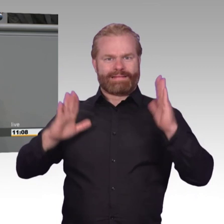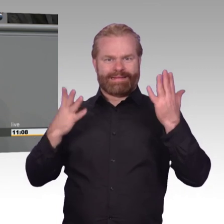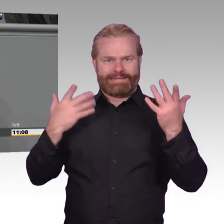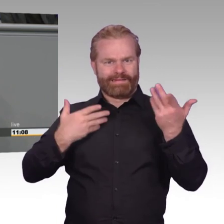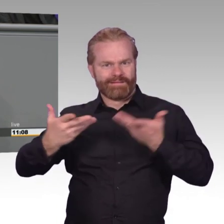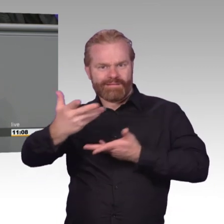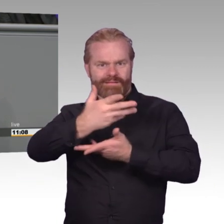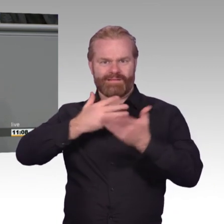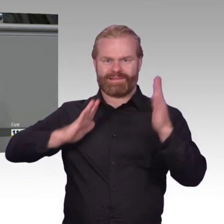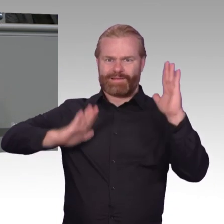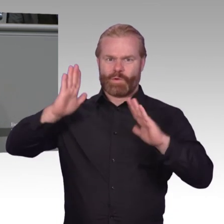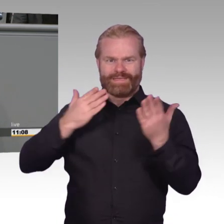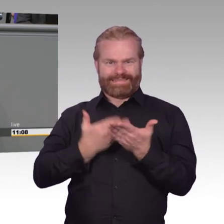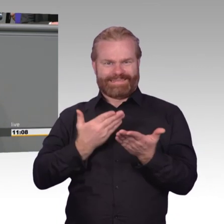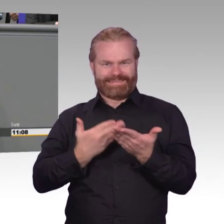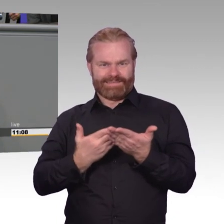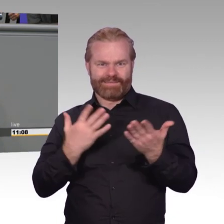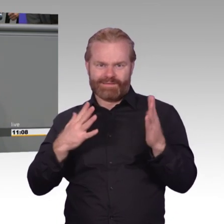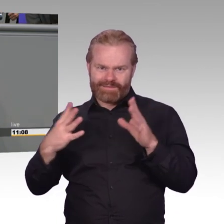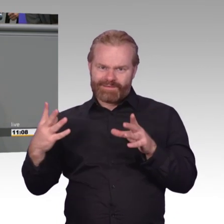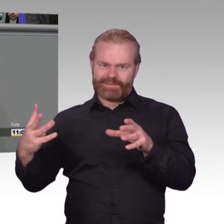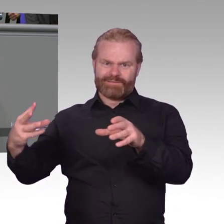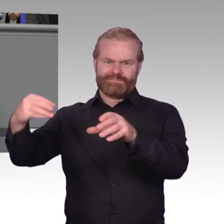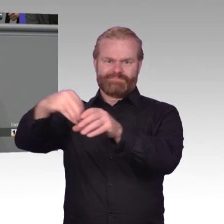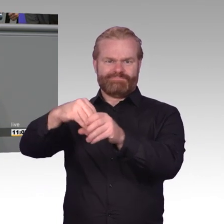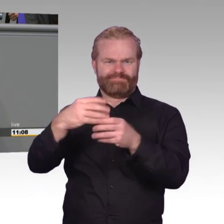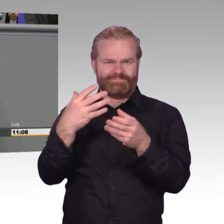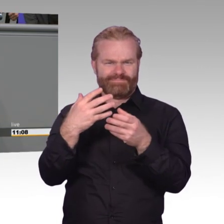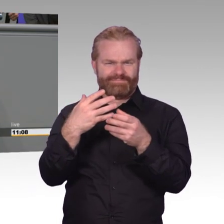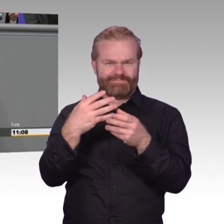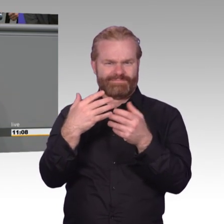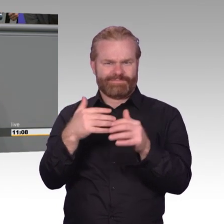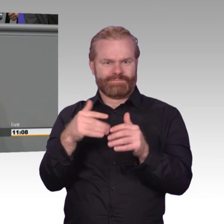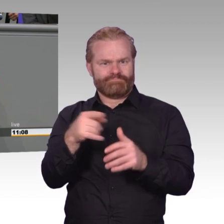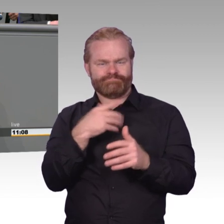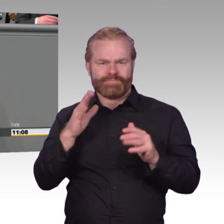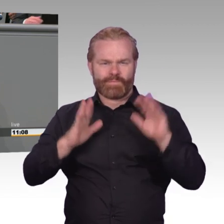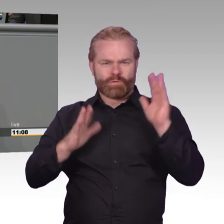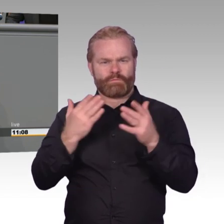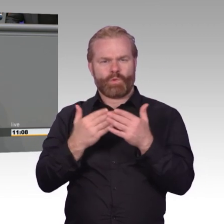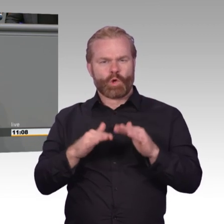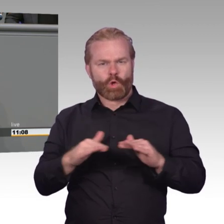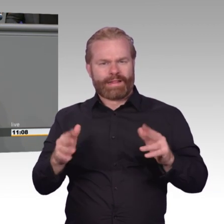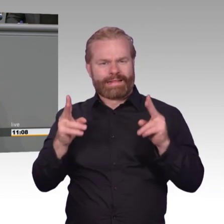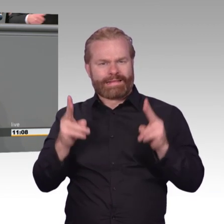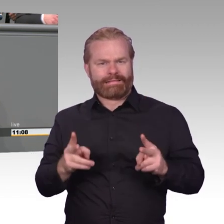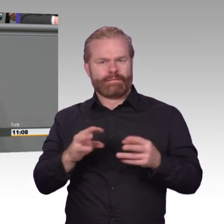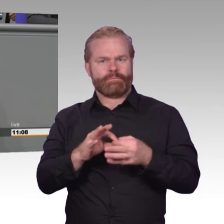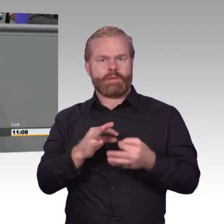würde seinem besten Freund oder seiner besten Freundin intimer Geschäftsgeheimnisse an einen Arbeitskollegen, Klatsch und Tratsch, an